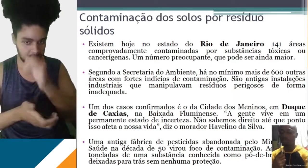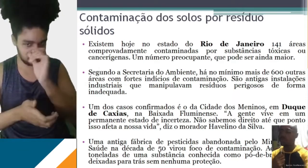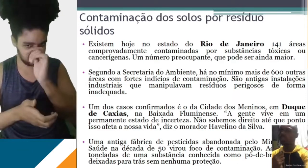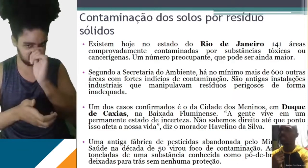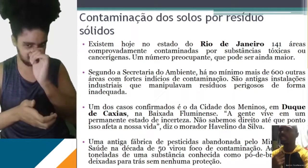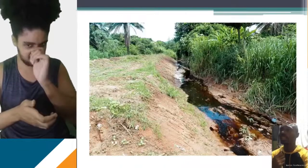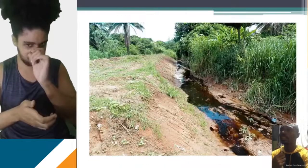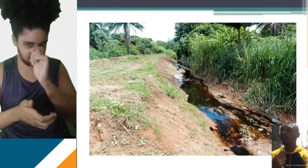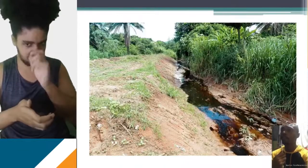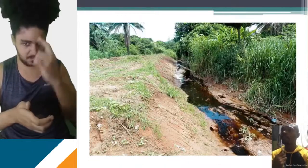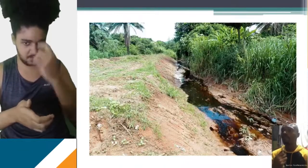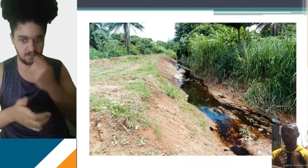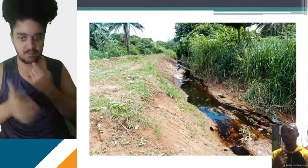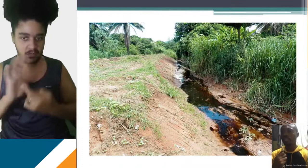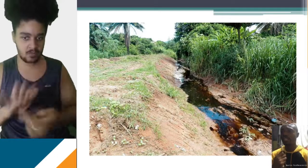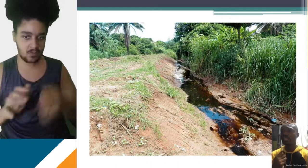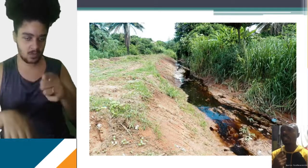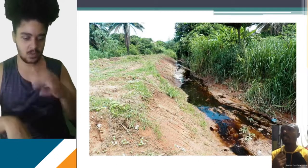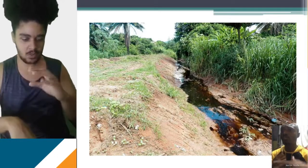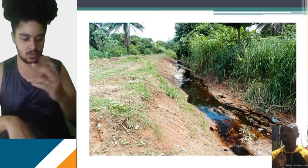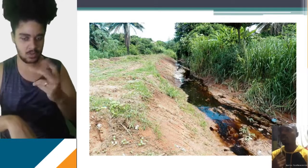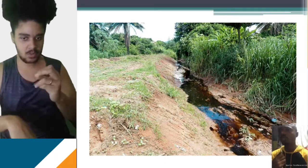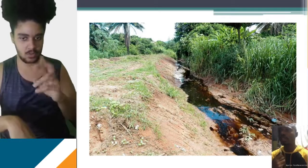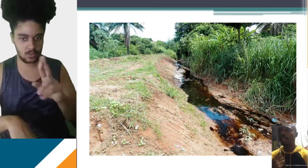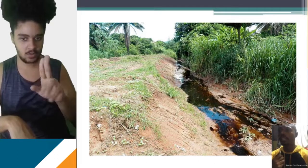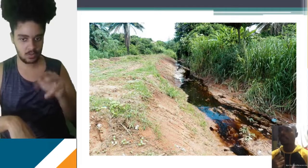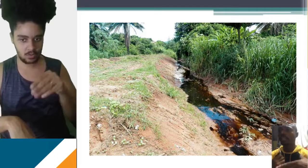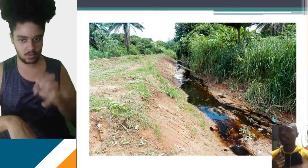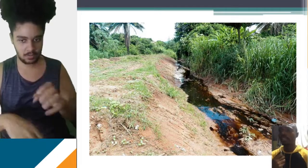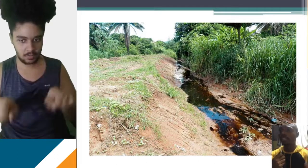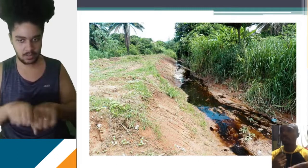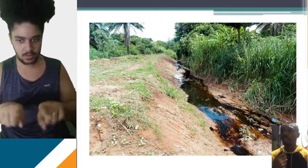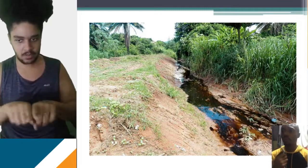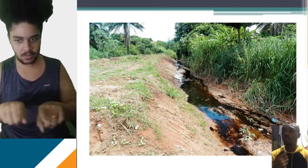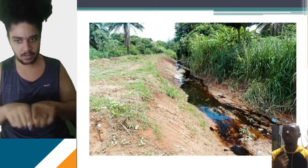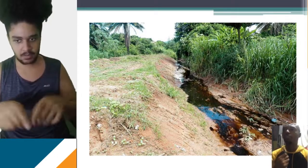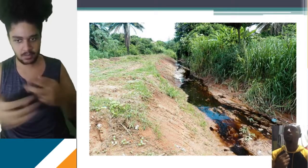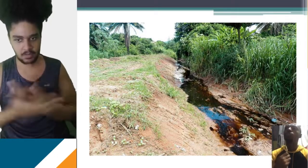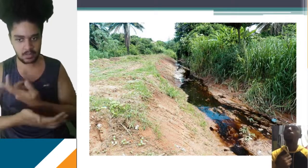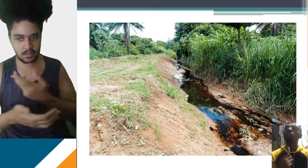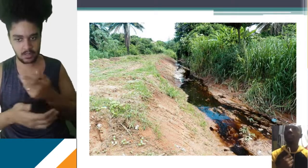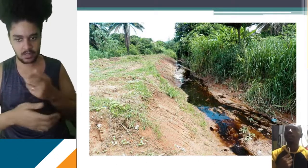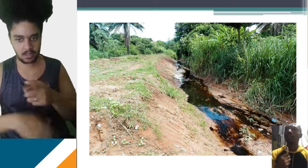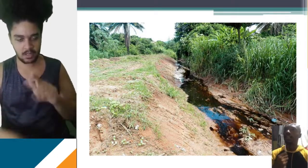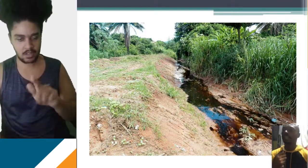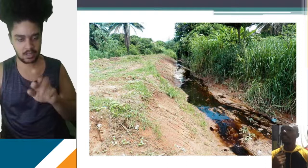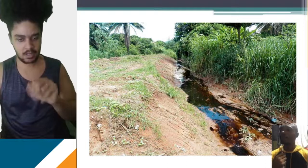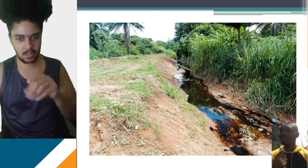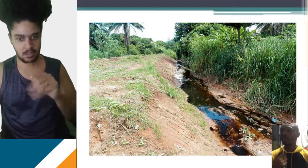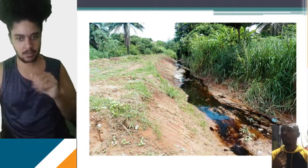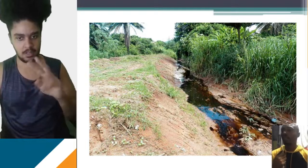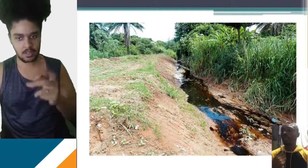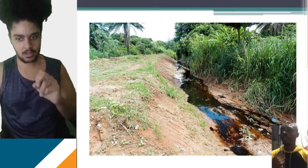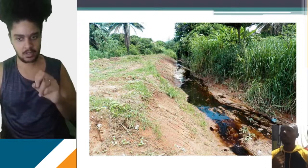dos moradores daquela região. Tem uma imagem aqui do Chorume também, que foi recorrente durante muito tempo, lá